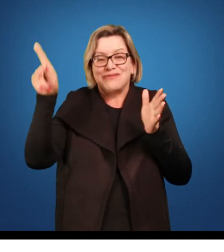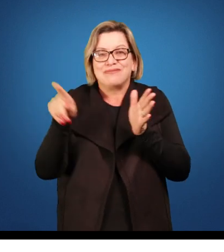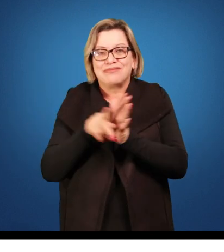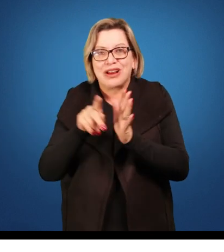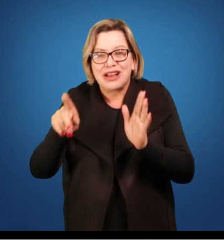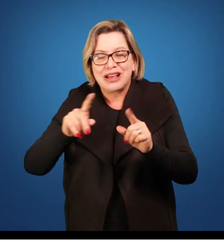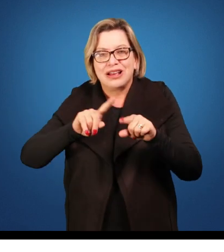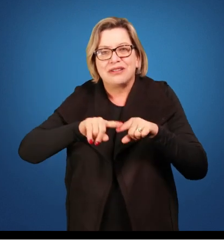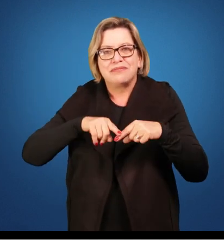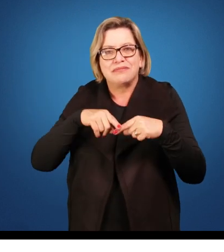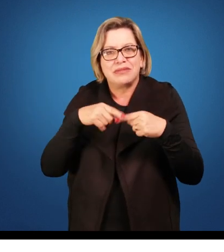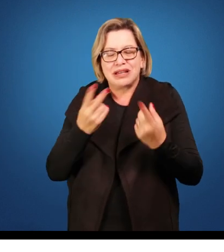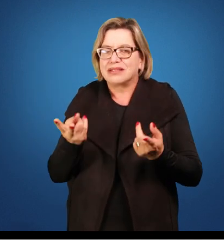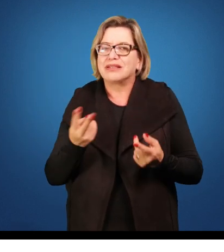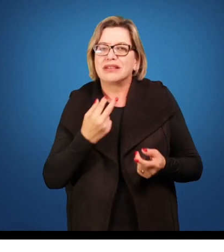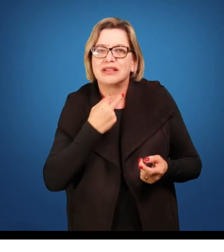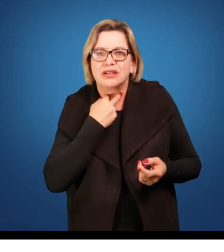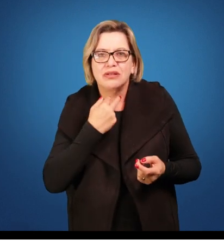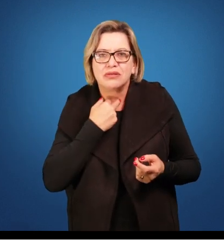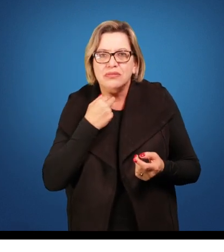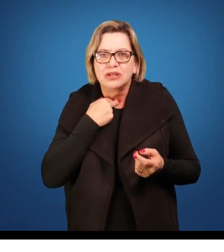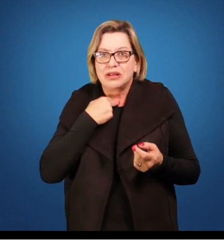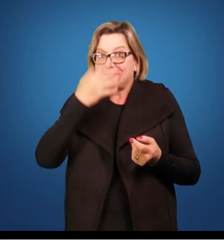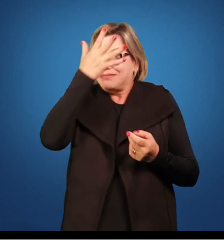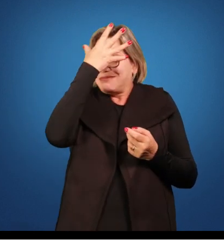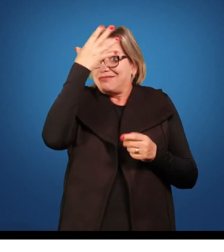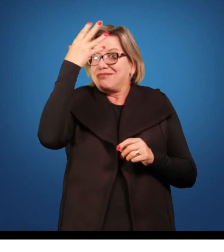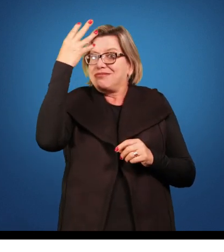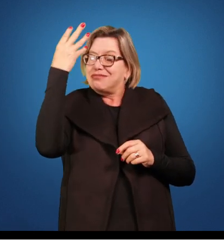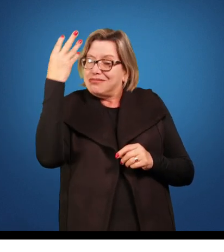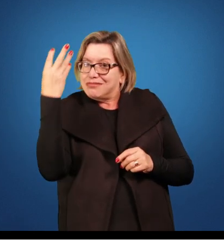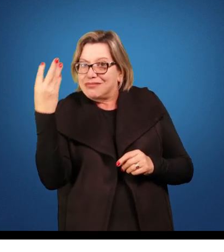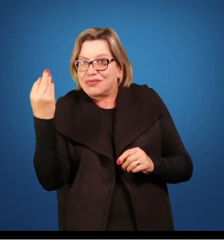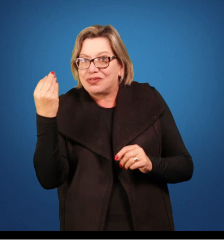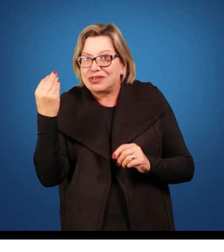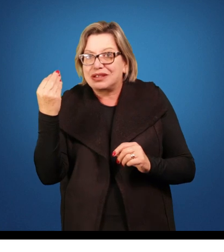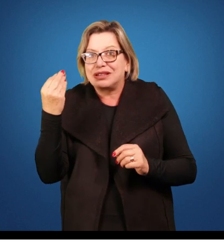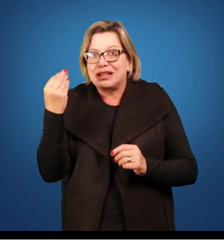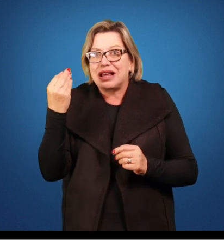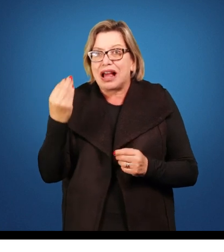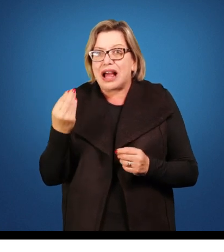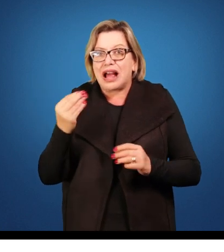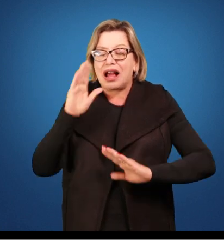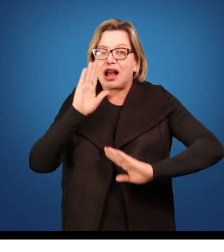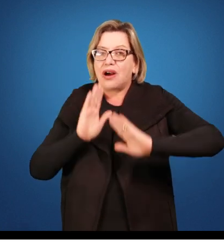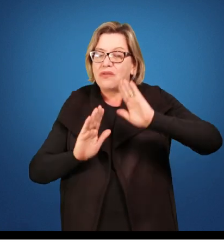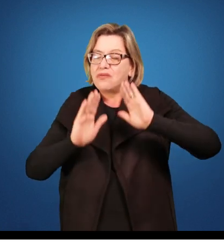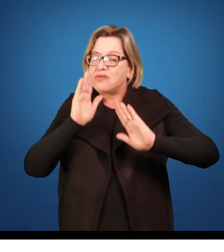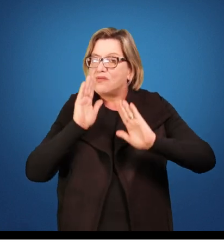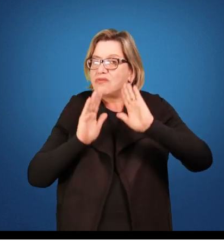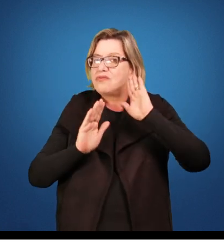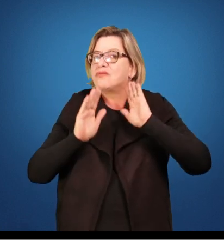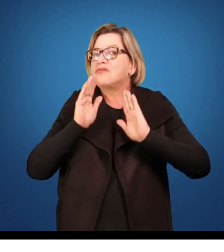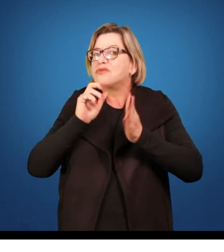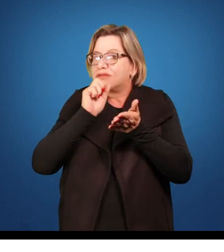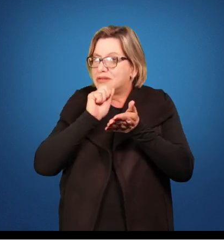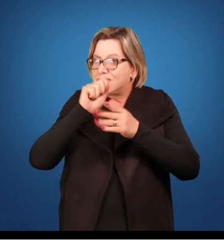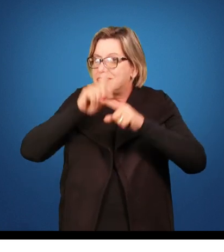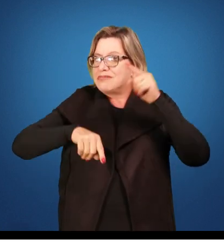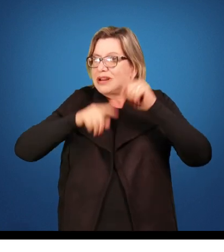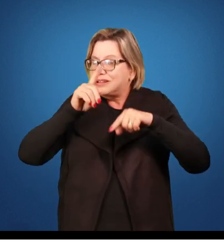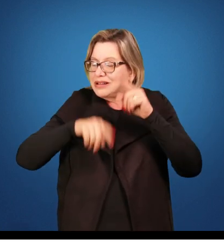Mas, para tanto, nós não podemos perder de vista alguns escritos, alguns